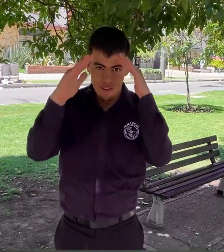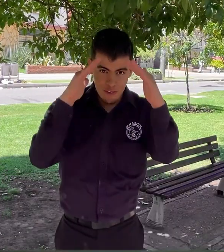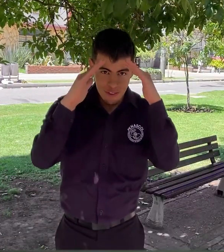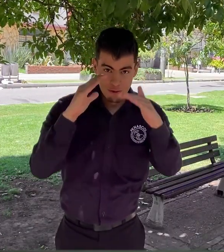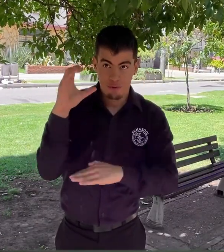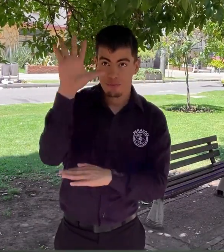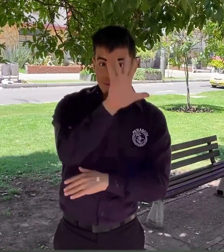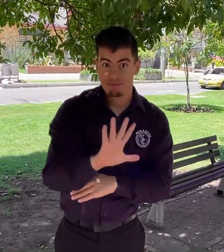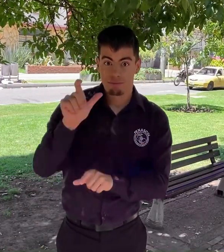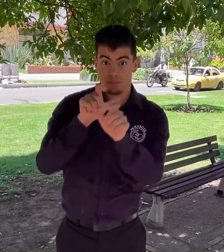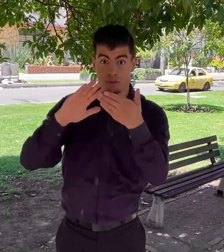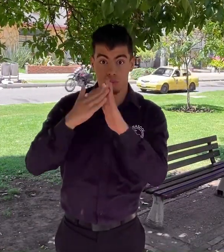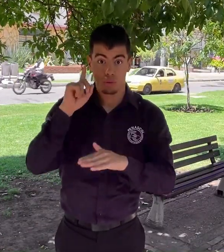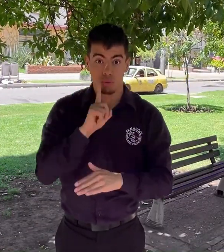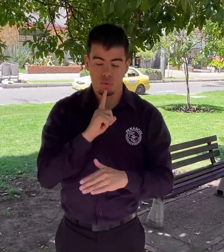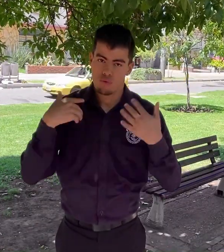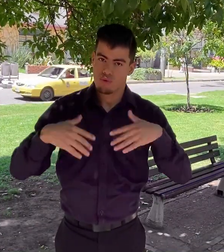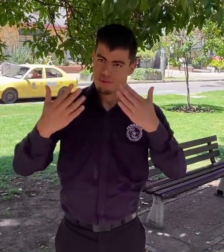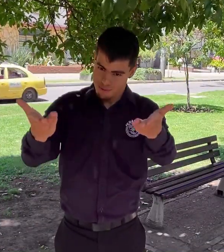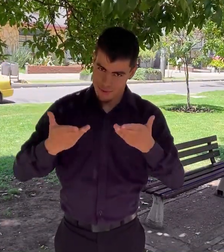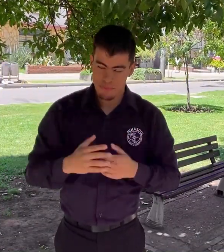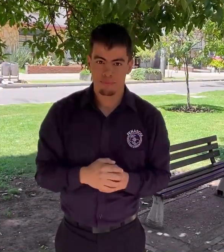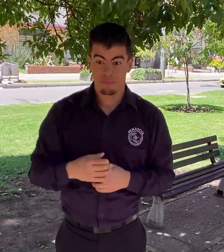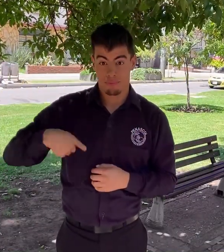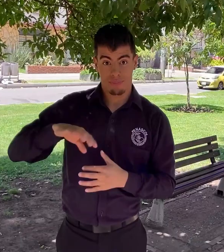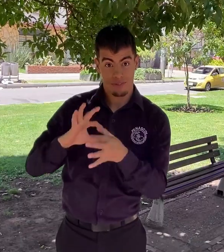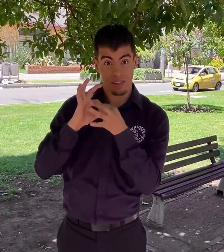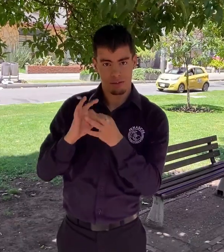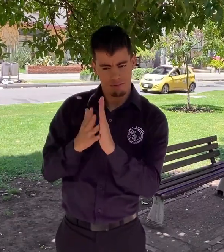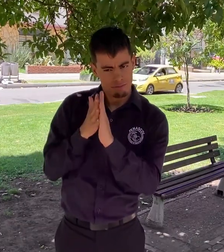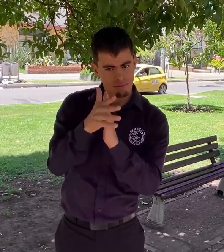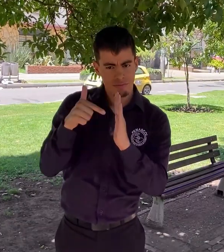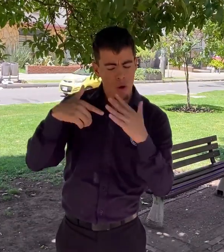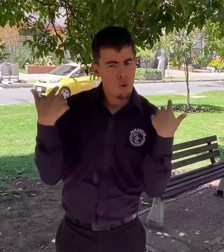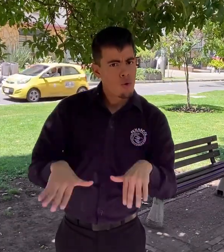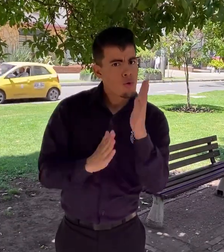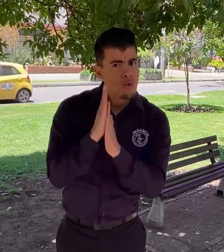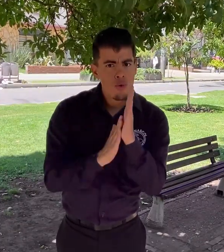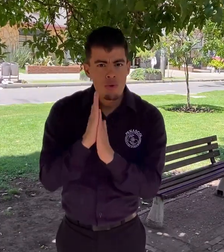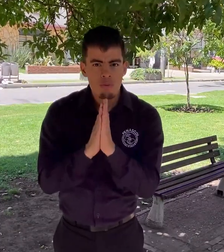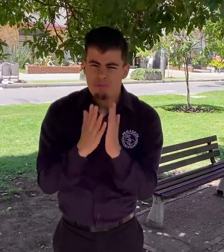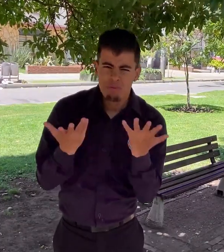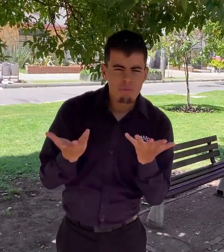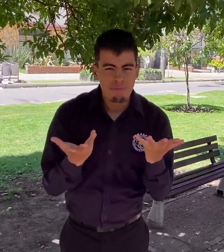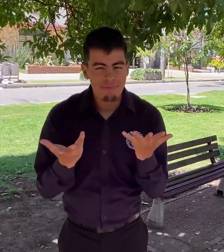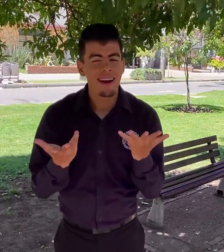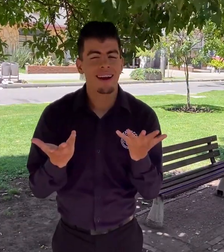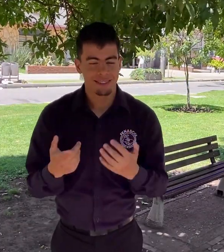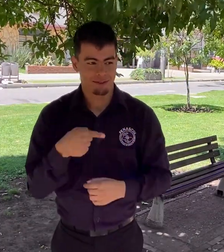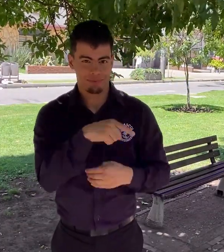Hola, hola a todas las personas que hacen parte de la comunidad sorda, bienvenidos. Desde FENASCOL queremos contarles algo bien interesante. A través